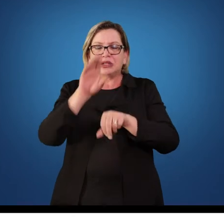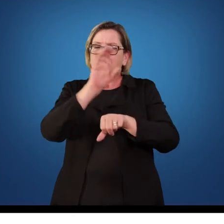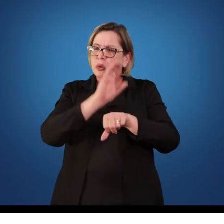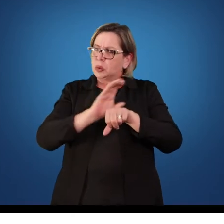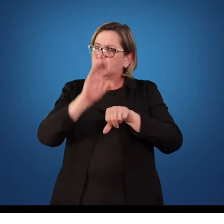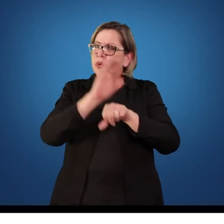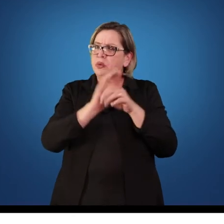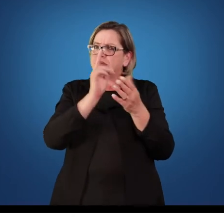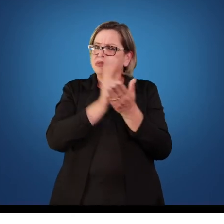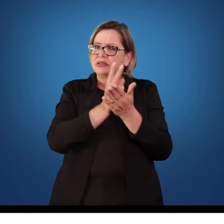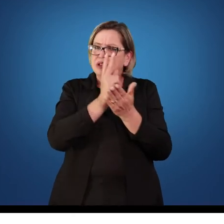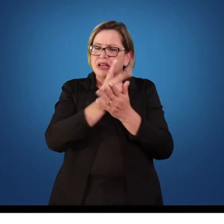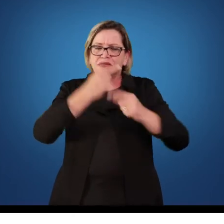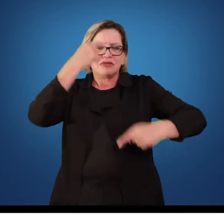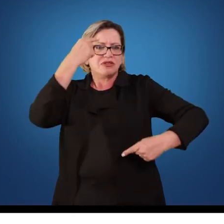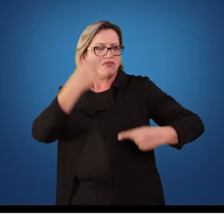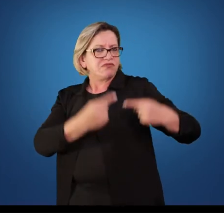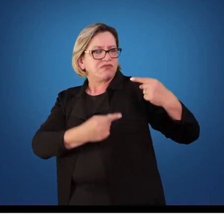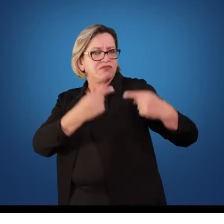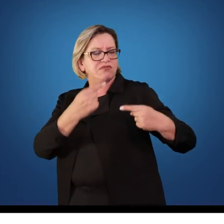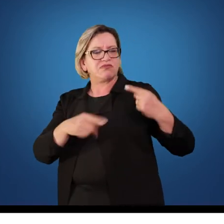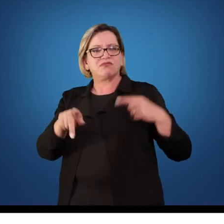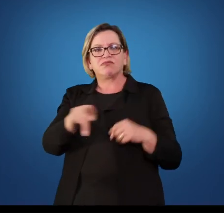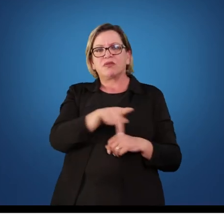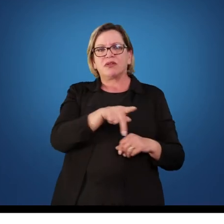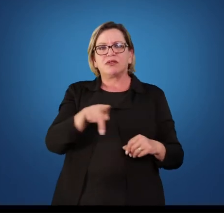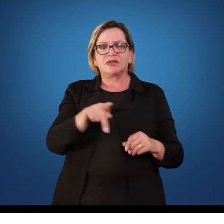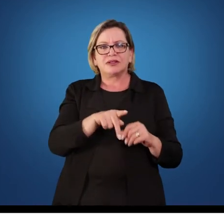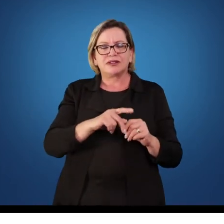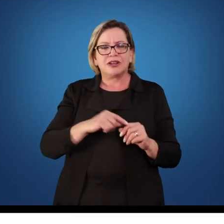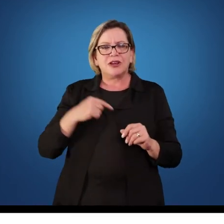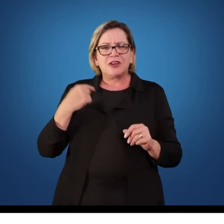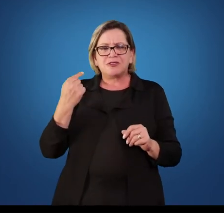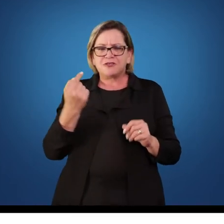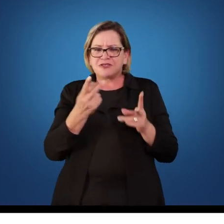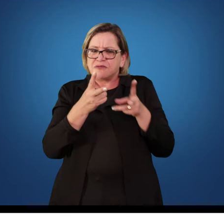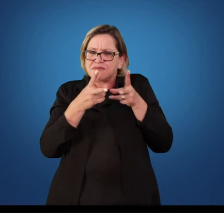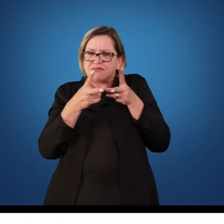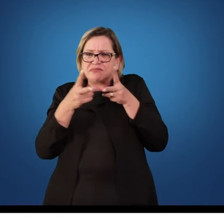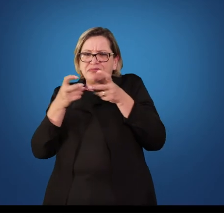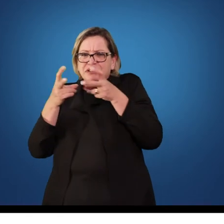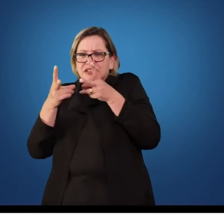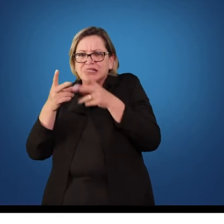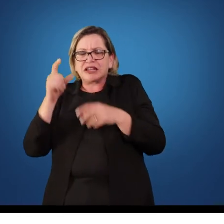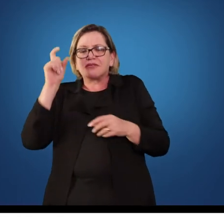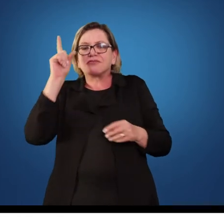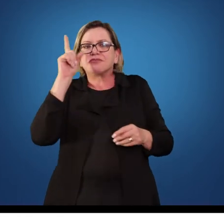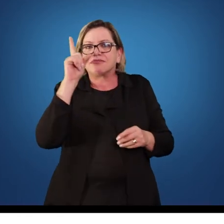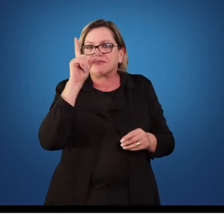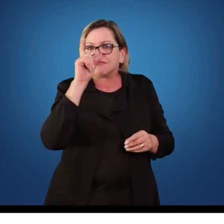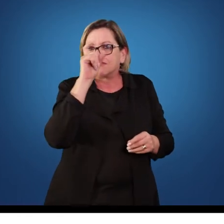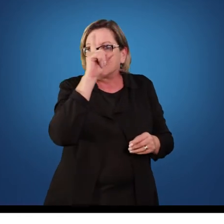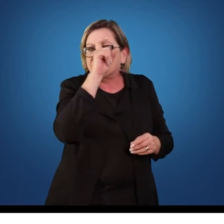continuada de professores, nós sentimos uma certa dificuldade porque, por vezes, os professores,